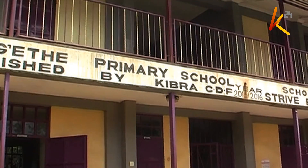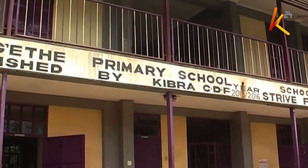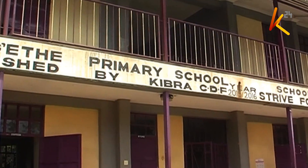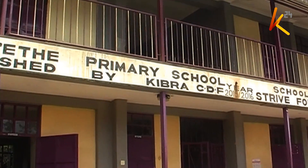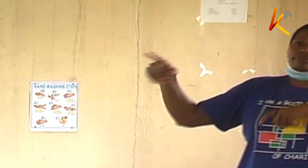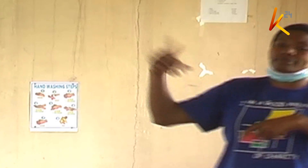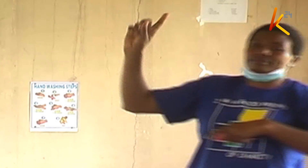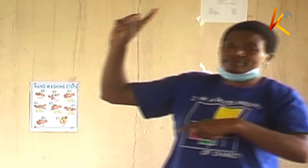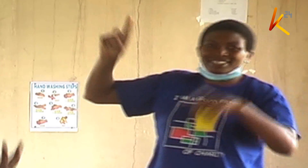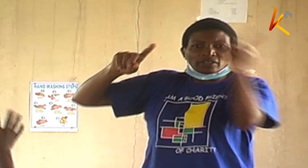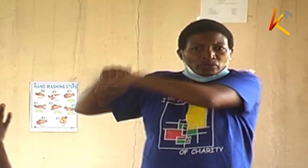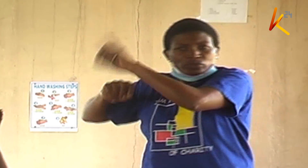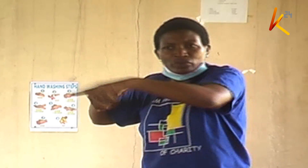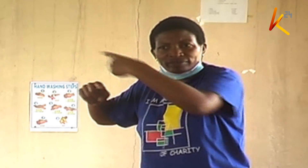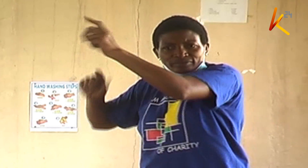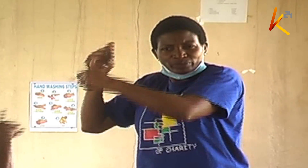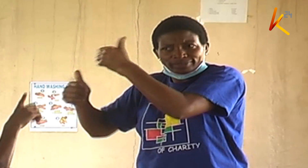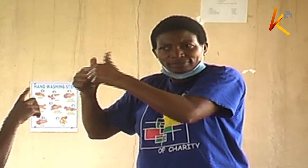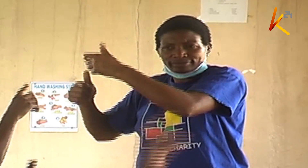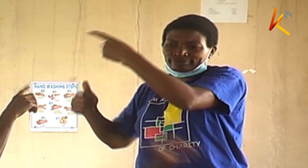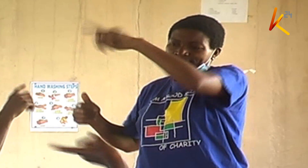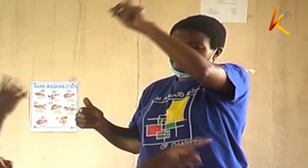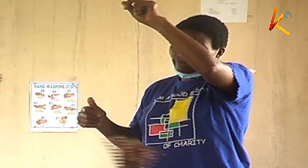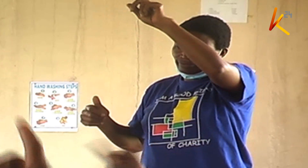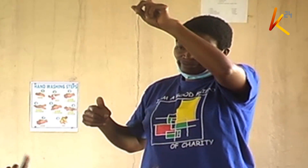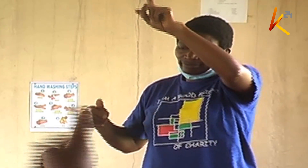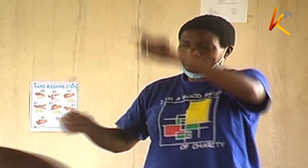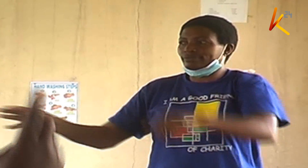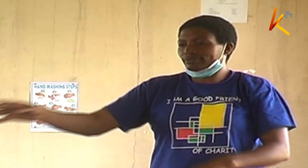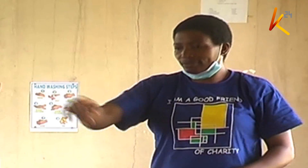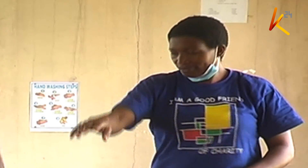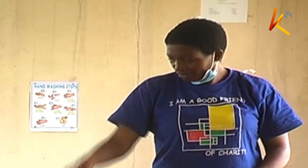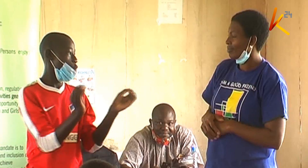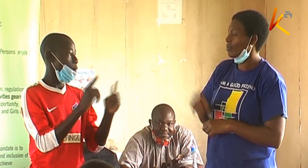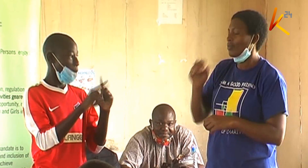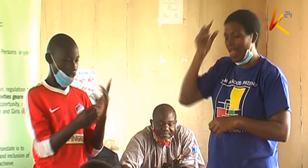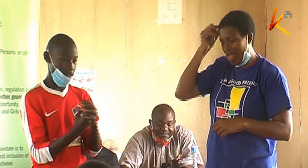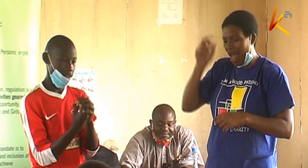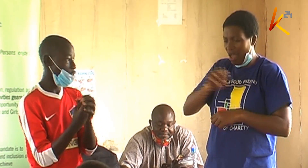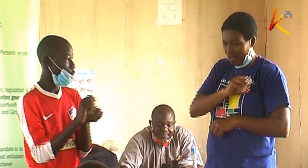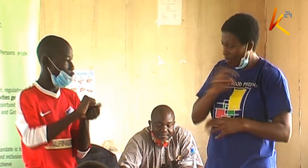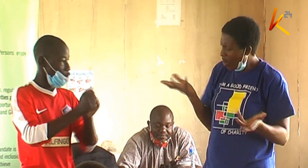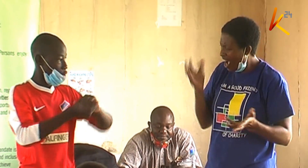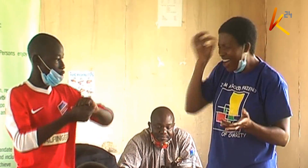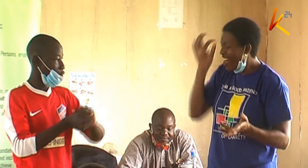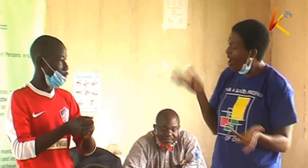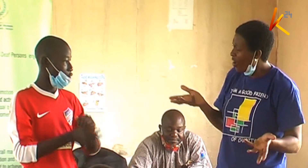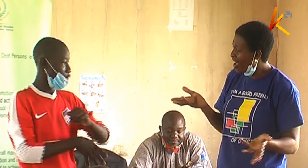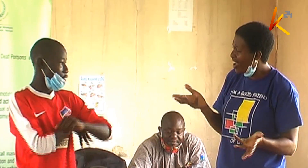shule ni. And we wear your mask. Kukipatika na afweni, itakua afweni, lakini kwa sasa, uhalisia utasalia